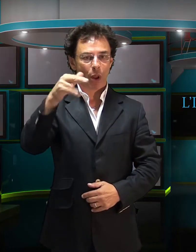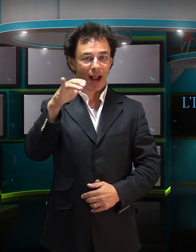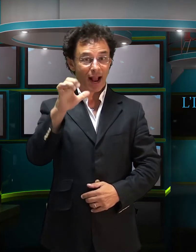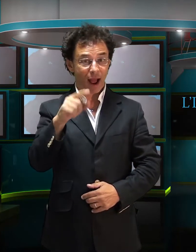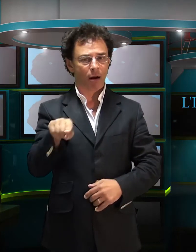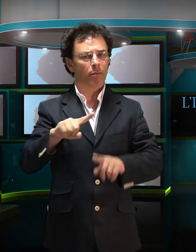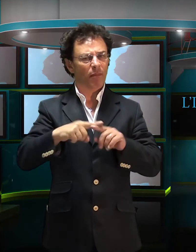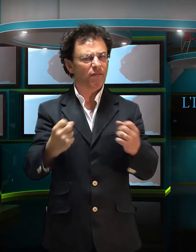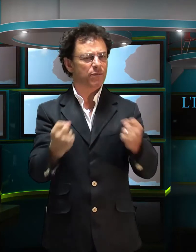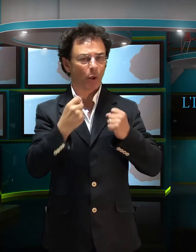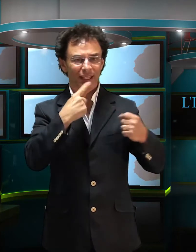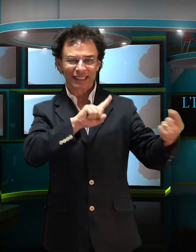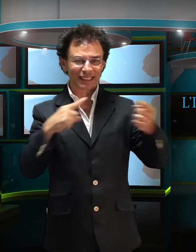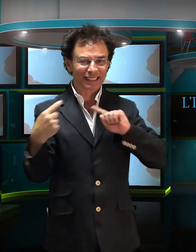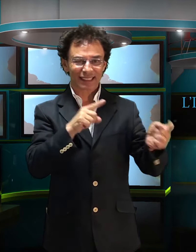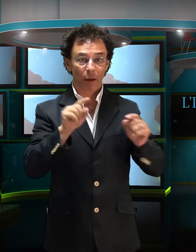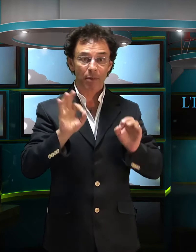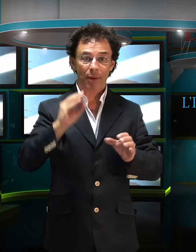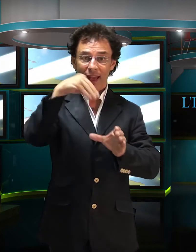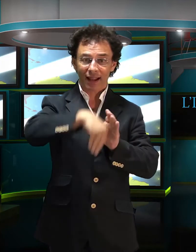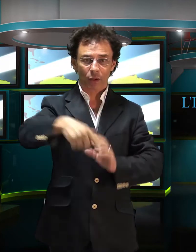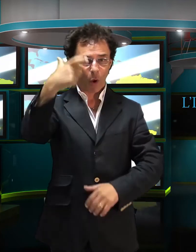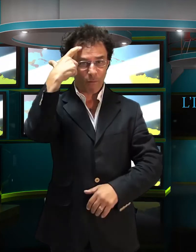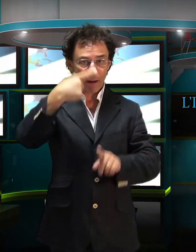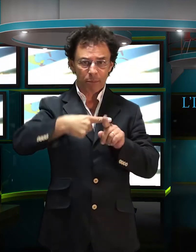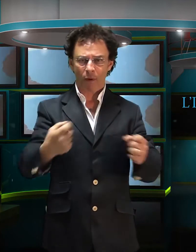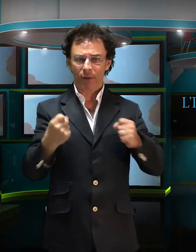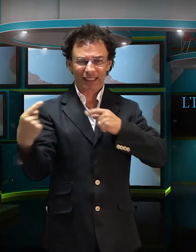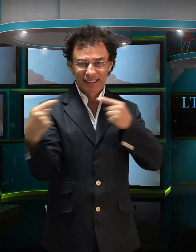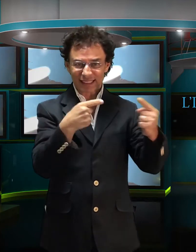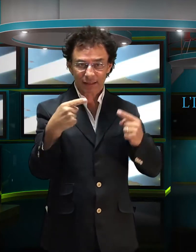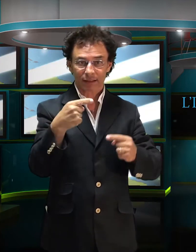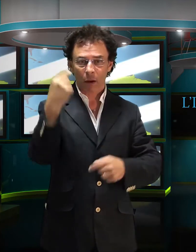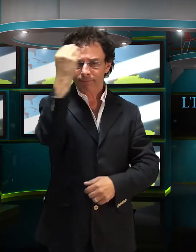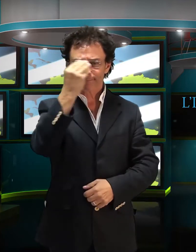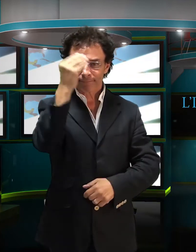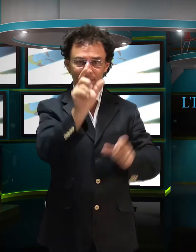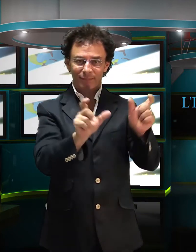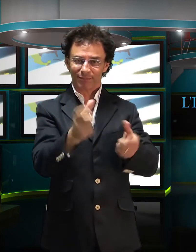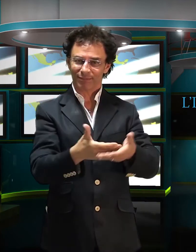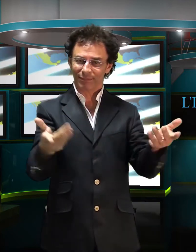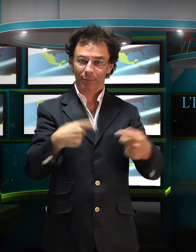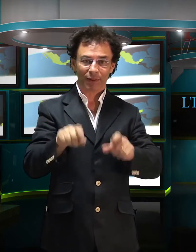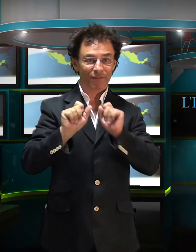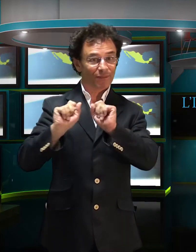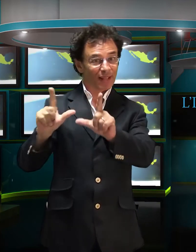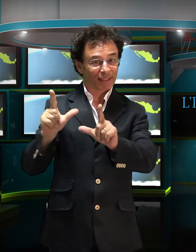Forti dibattiti all'interno del governo e forte reazione dell'opinione pubblica per la vendita di una delle più